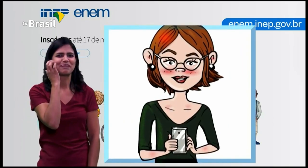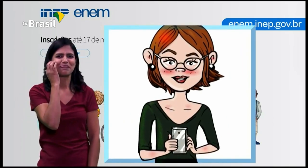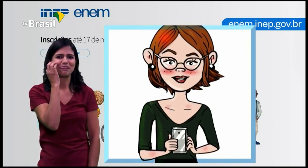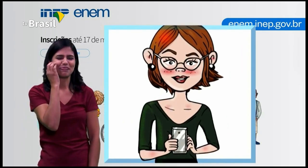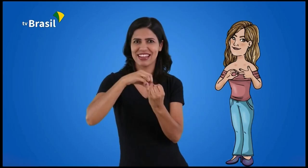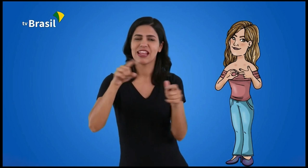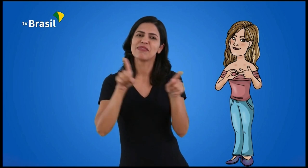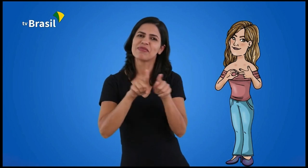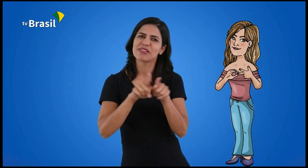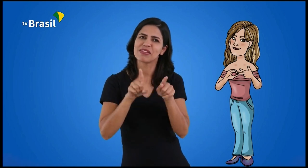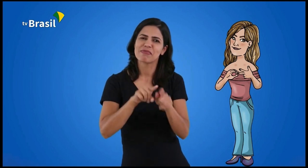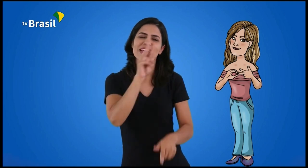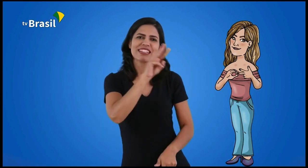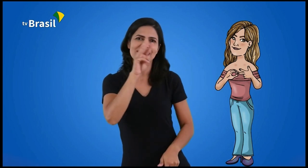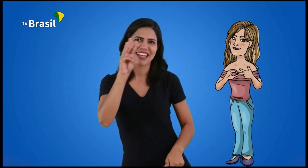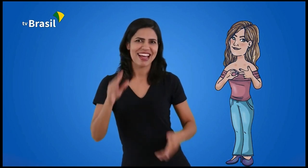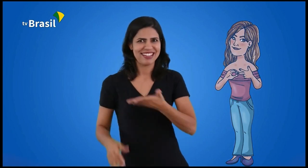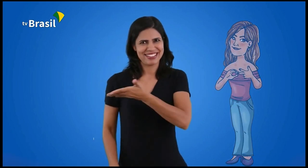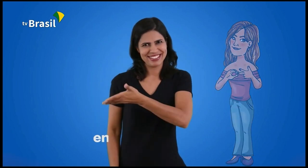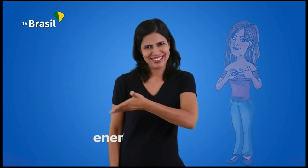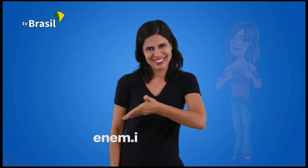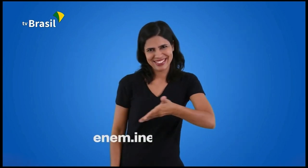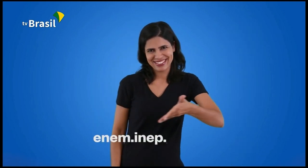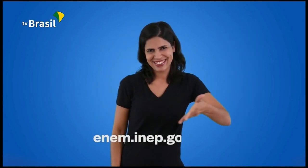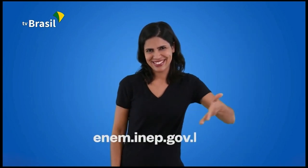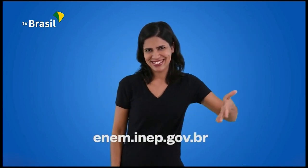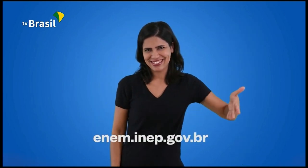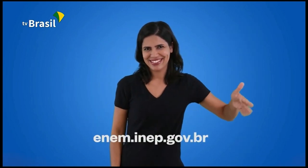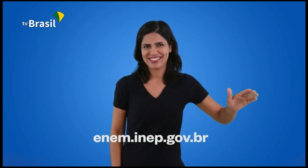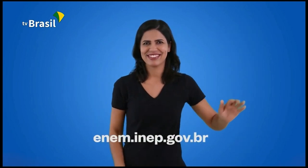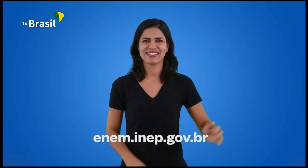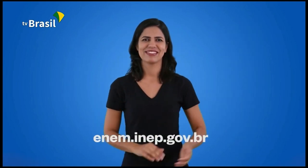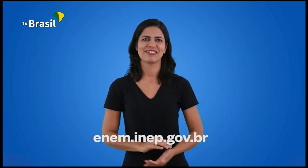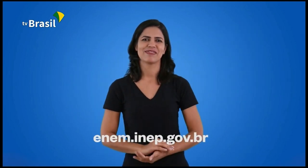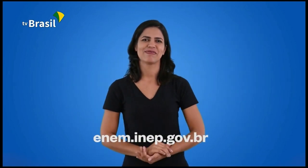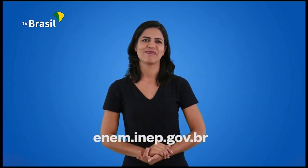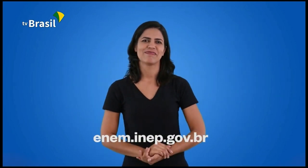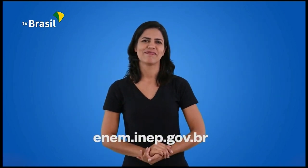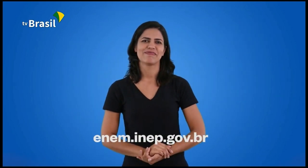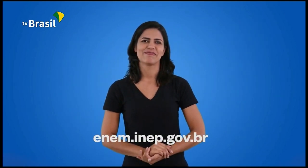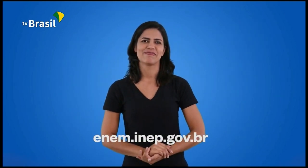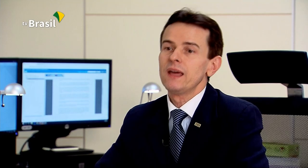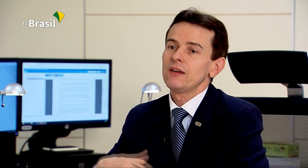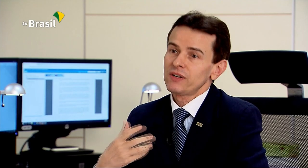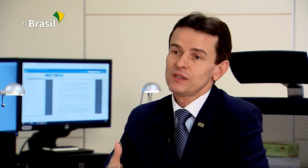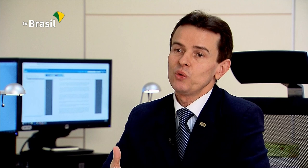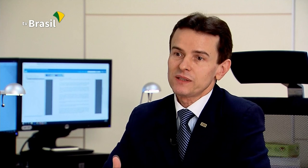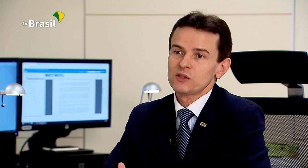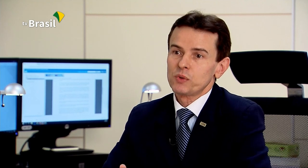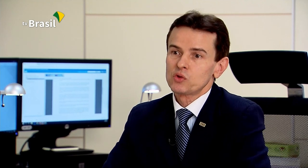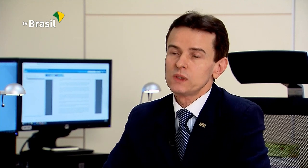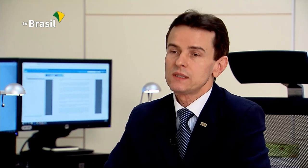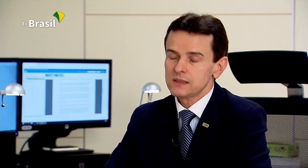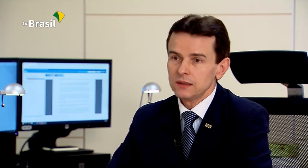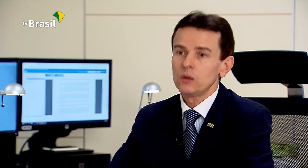Libras. O Inep disponibilizou a versão do edital em Libras no YouTube. É fazer com que essas pessoas se sintam